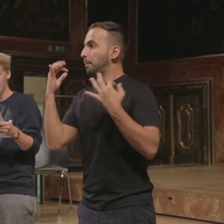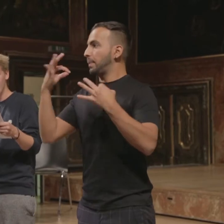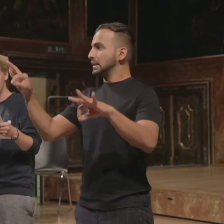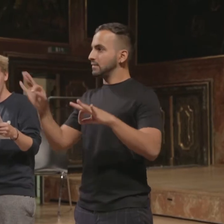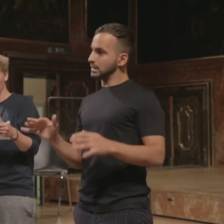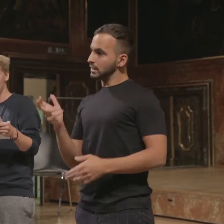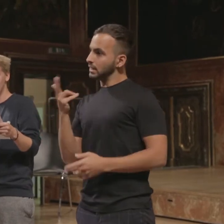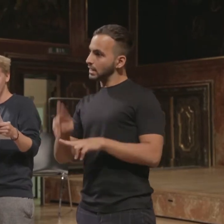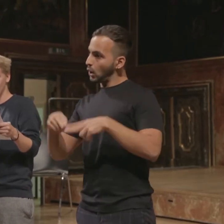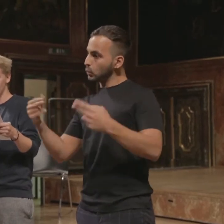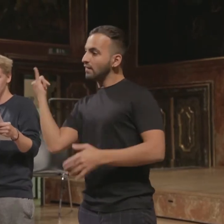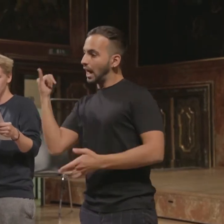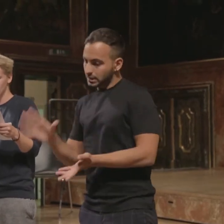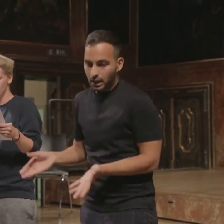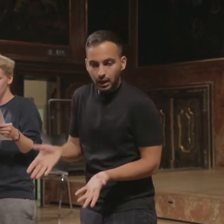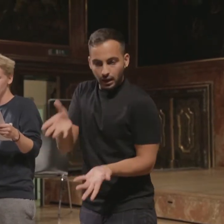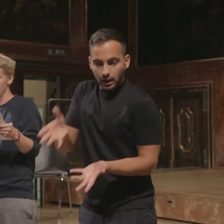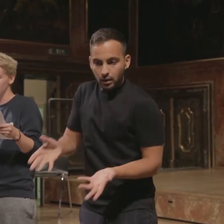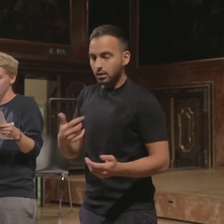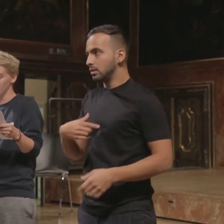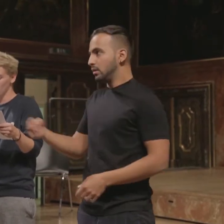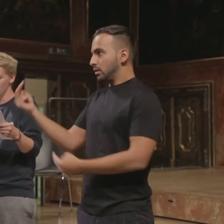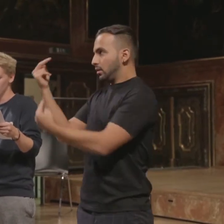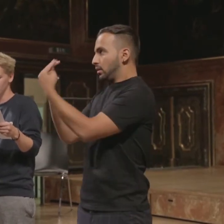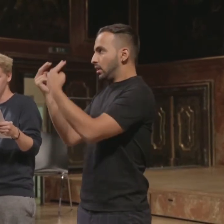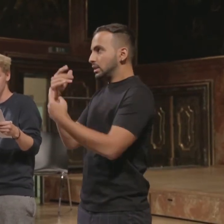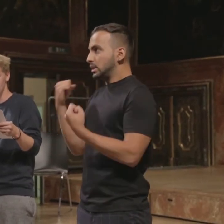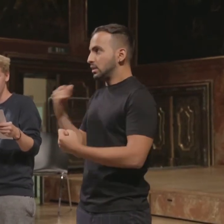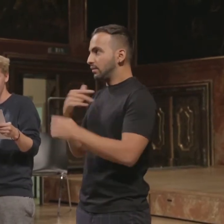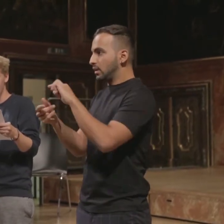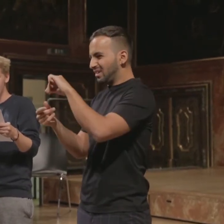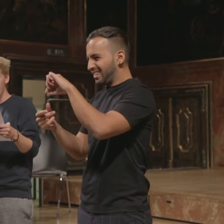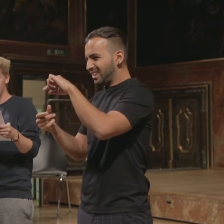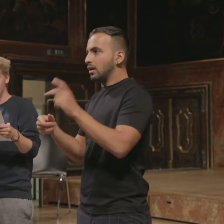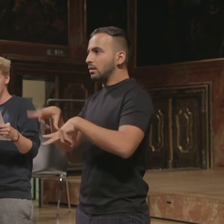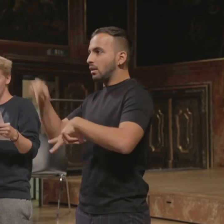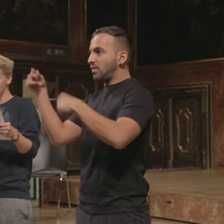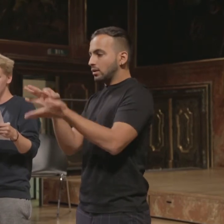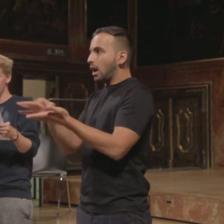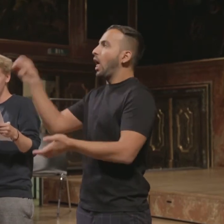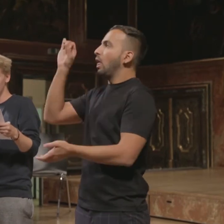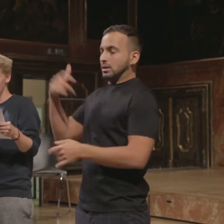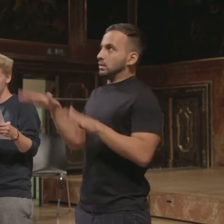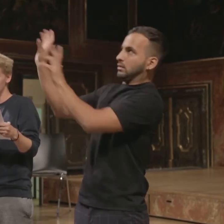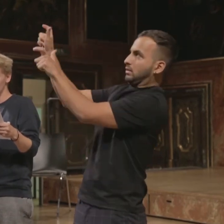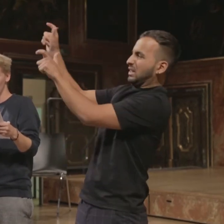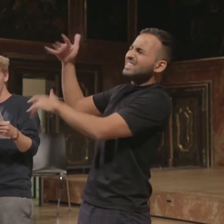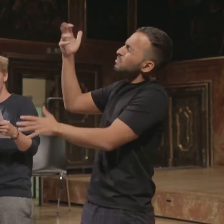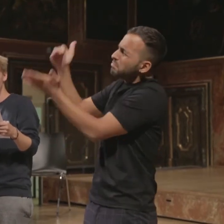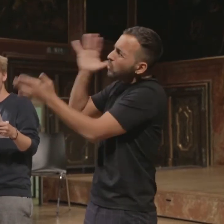Es war ein offensichtlicher Vorwand, um mich zu besuchen und mir ein paar ihrer Globuli unterjubeln zu können. Als ich mich sträubte, ihre Hilfe anzunehmen und Oma kurz aus dem